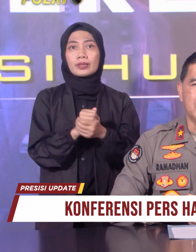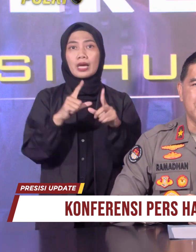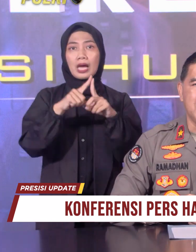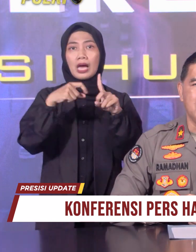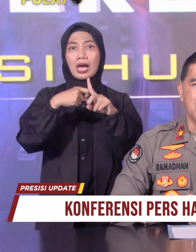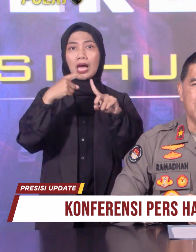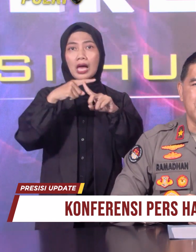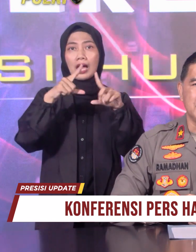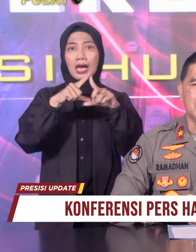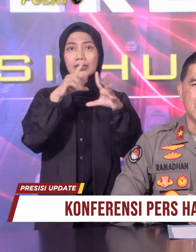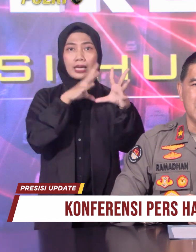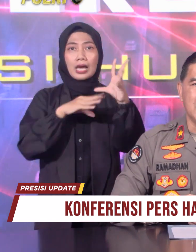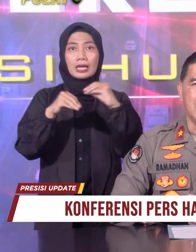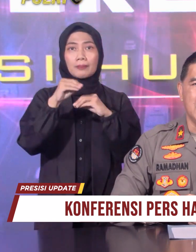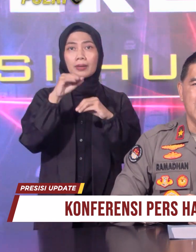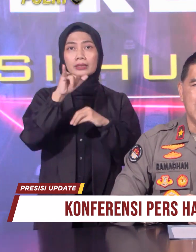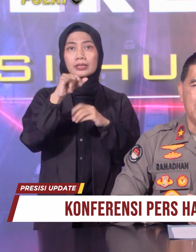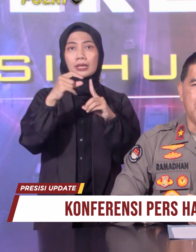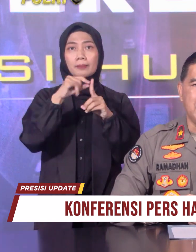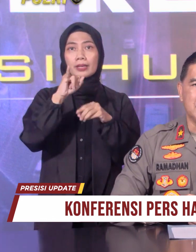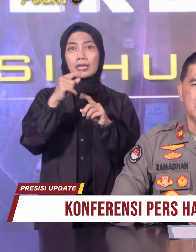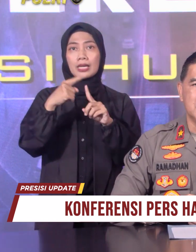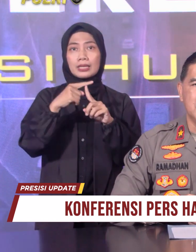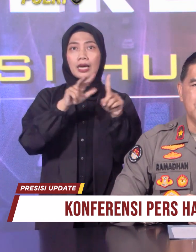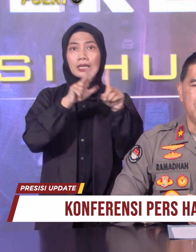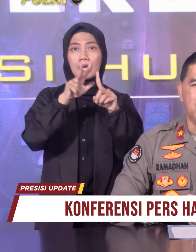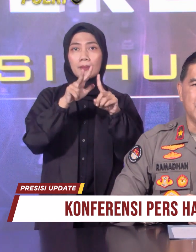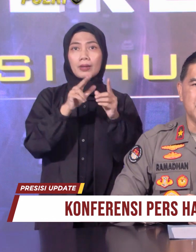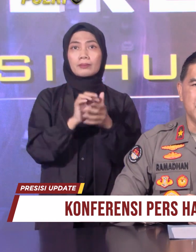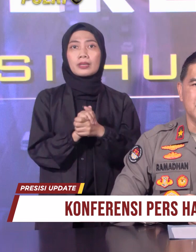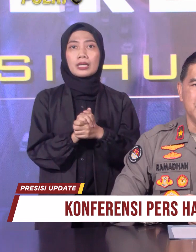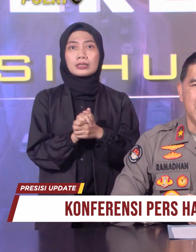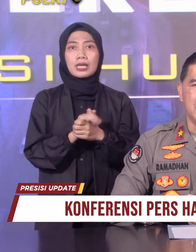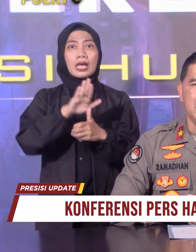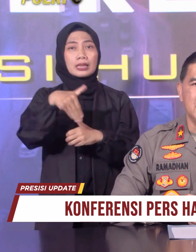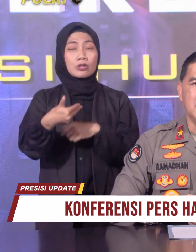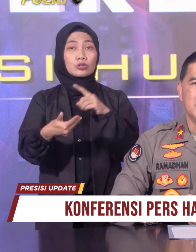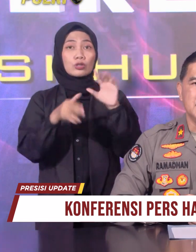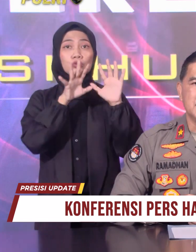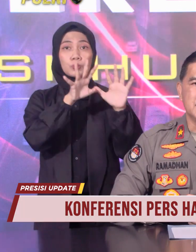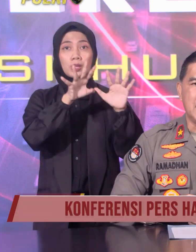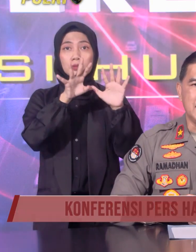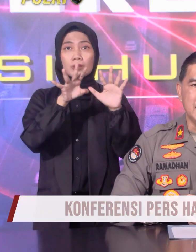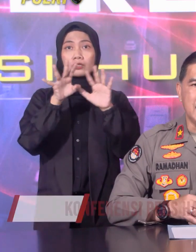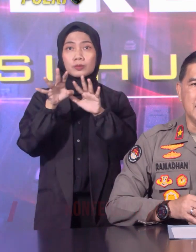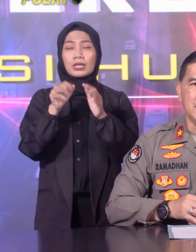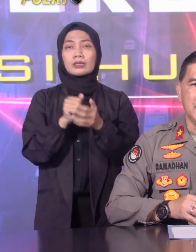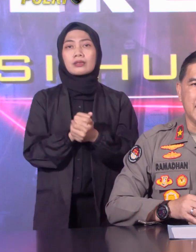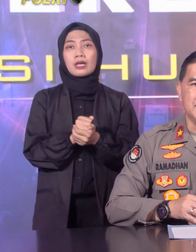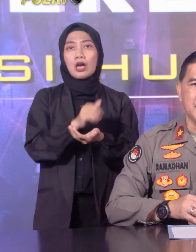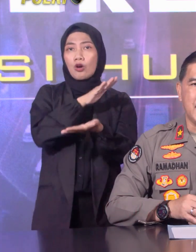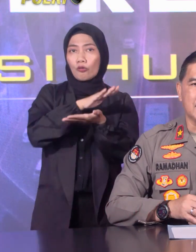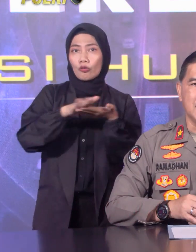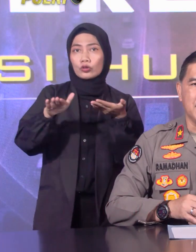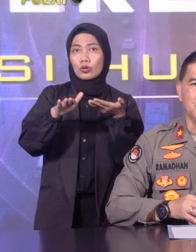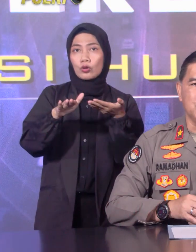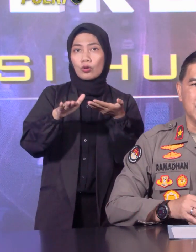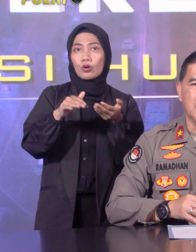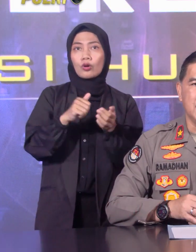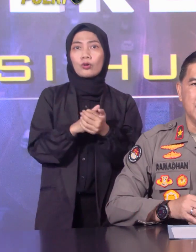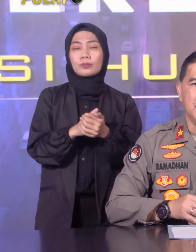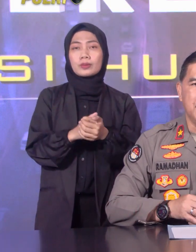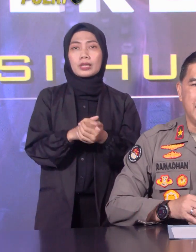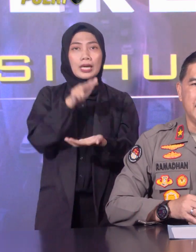rapat YPI nomor 18, tanggal 18 Februari 1999. Salinan legalisir akta